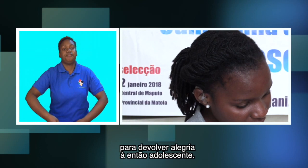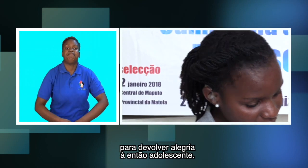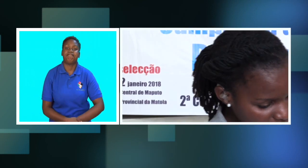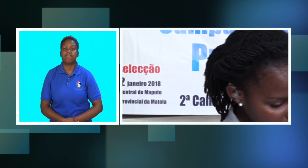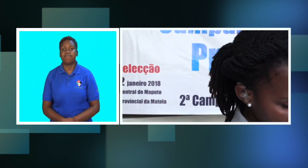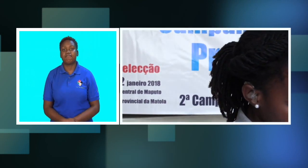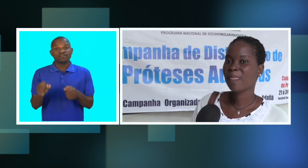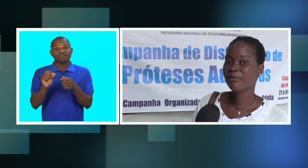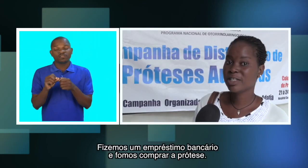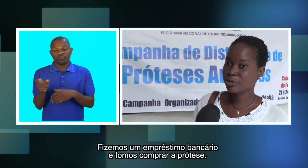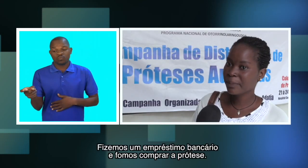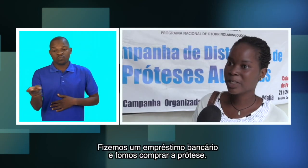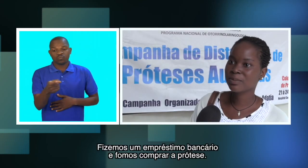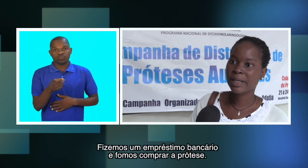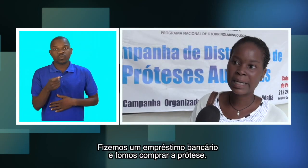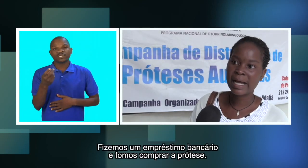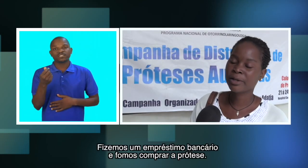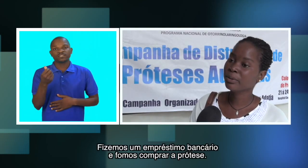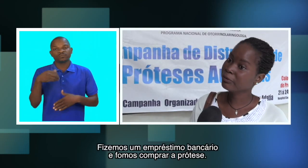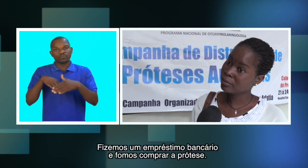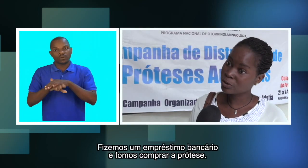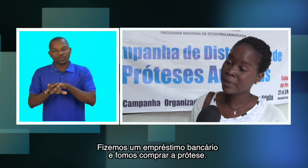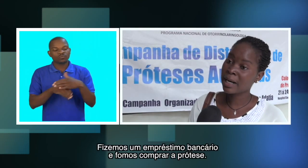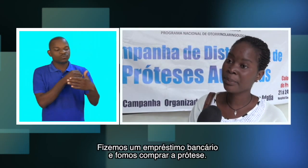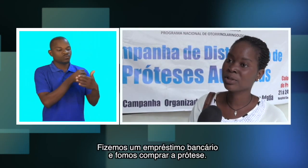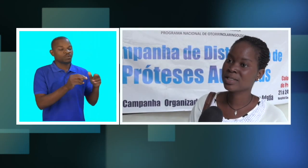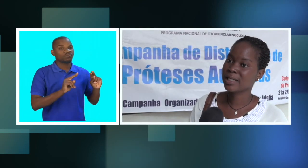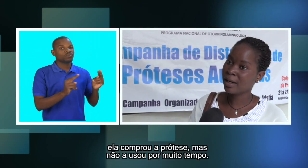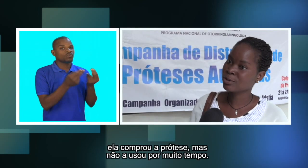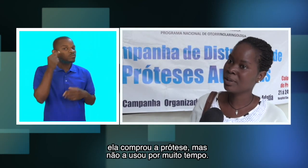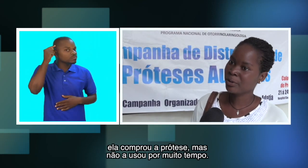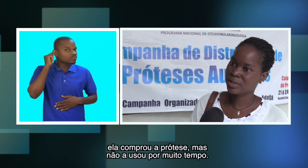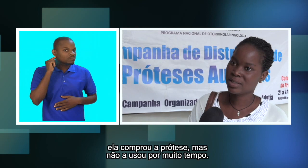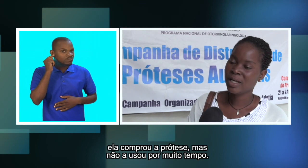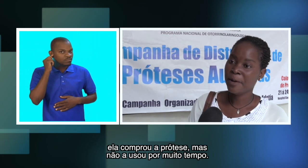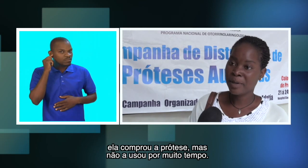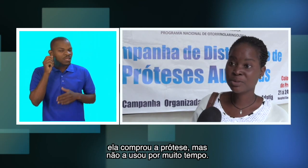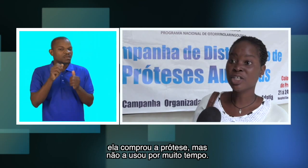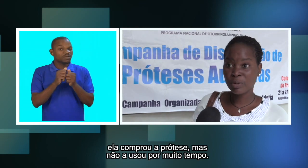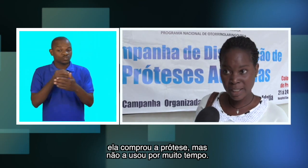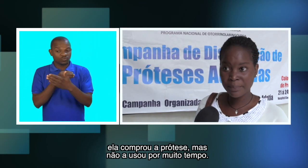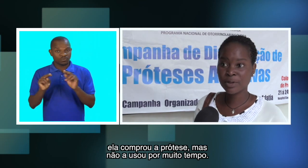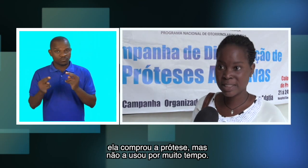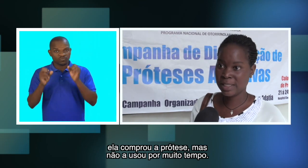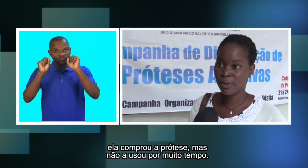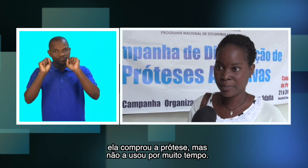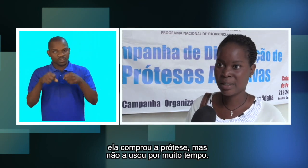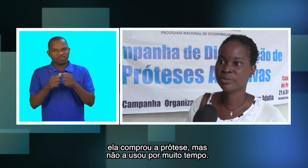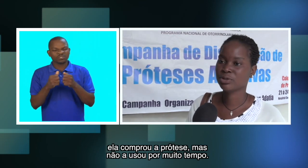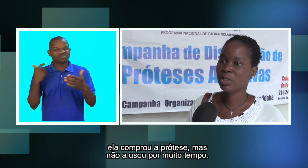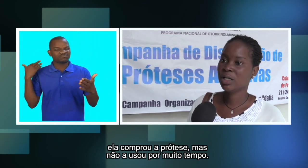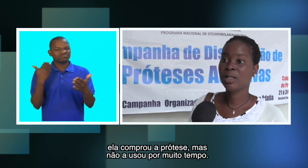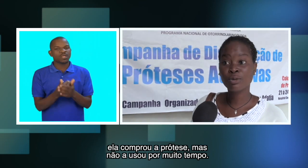então adolescente. Fizemos o empréstimo bancário e fomos comprar a prótese. Ela usou a prótese. Mas mesmo aquela prótese que